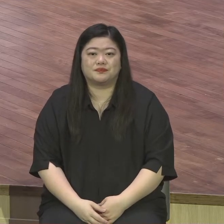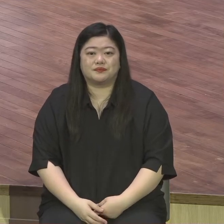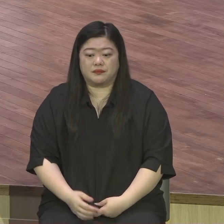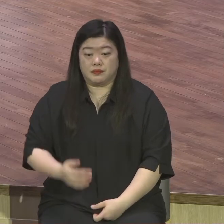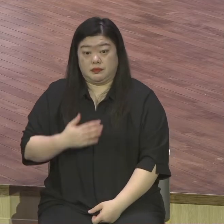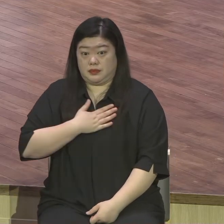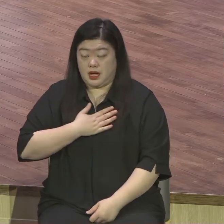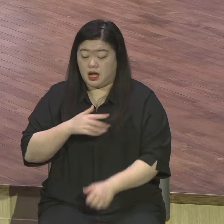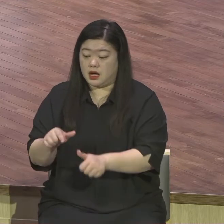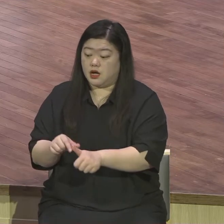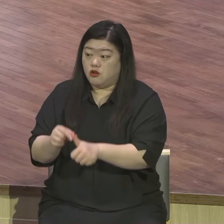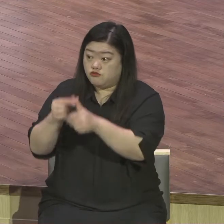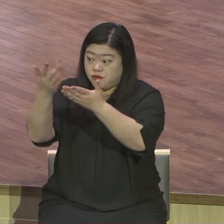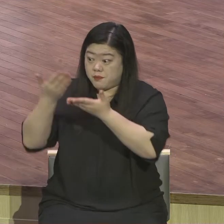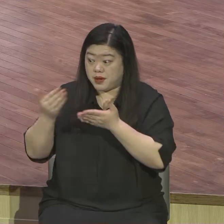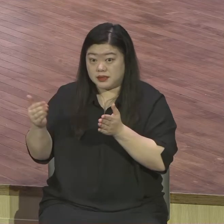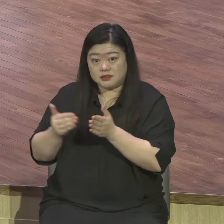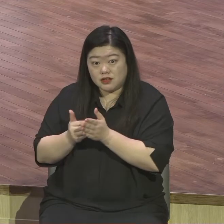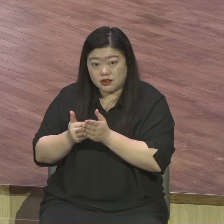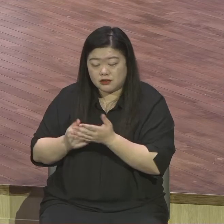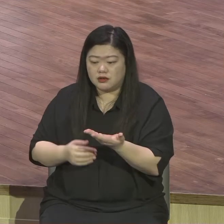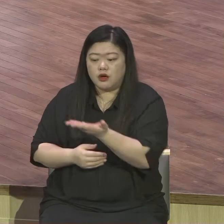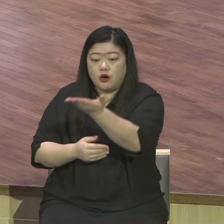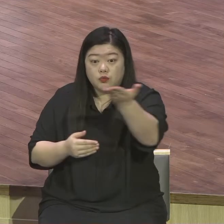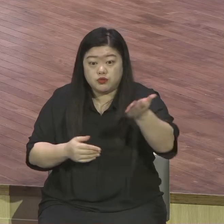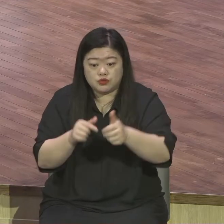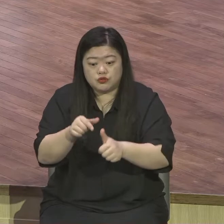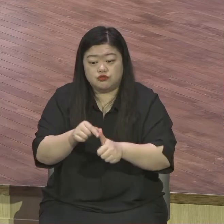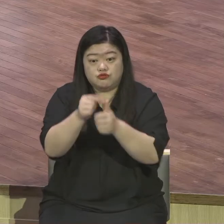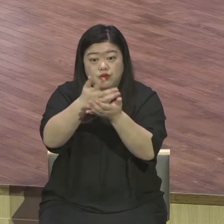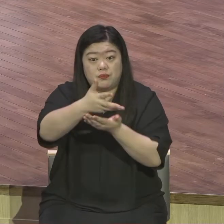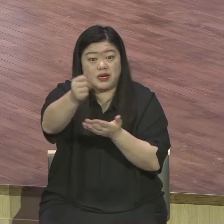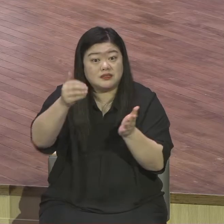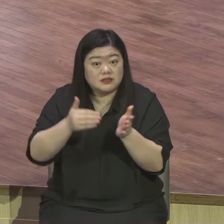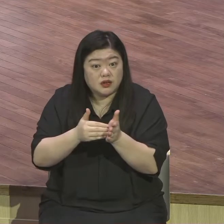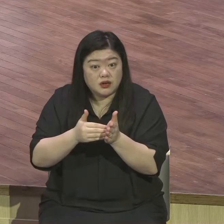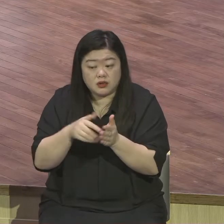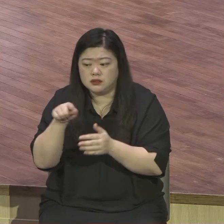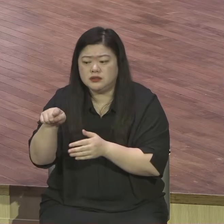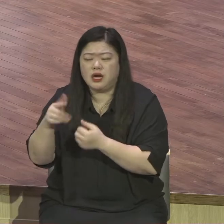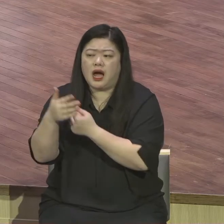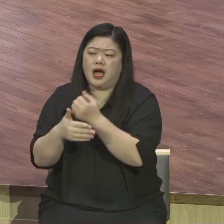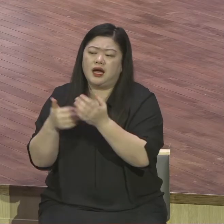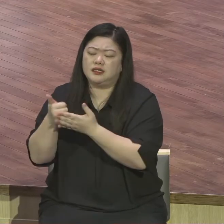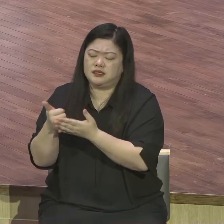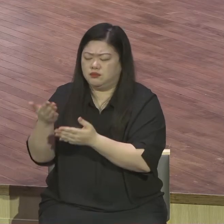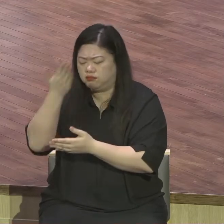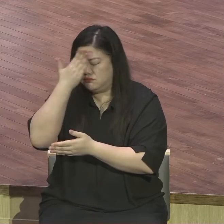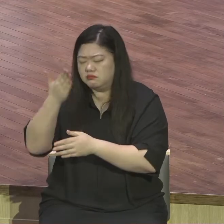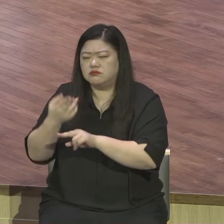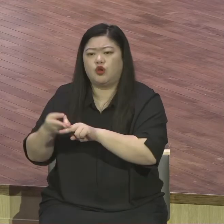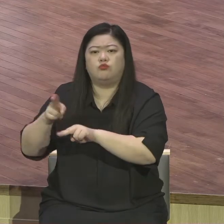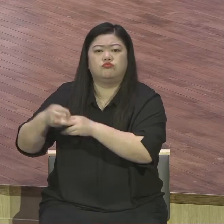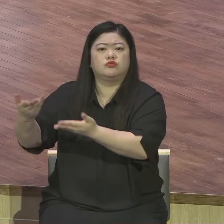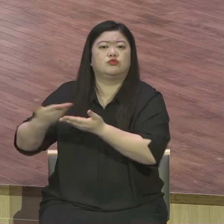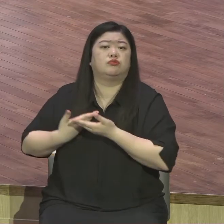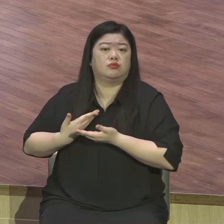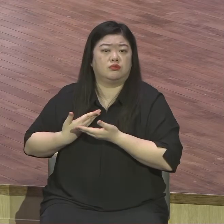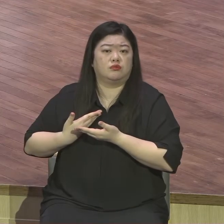전적인 은혜의 선물이기 때문에 우리는 24시간 은혜의 의식 속에서 신앙생활을 해야 돼요 딱